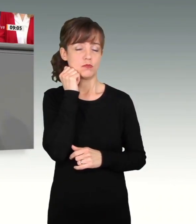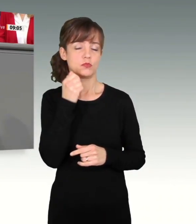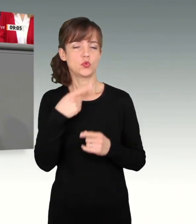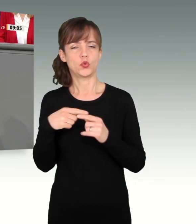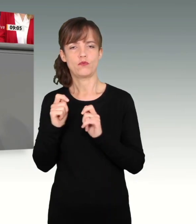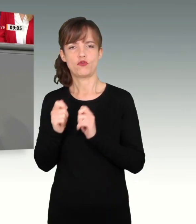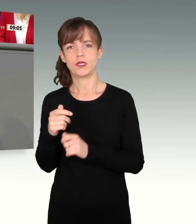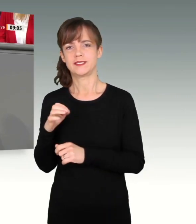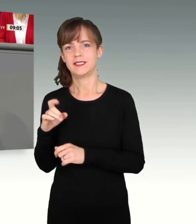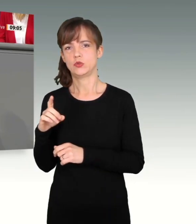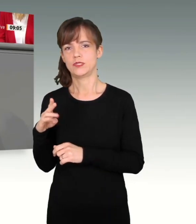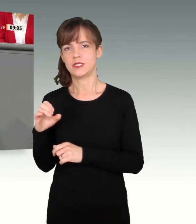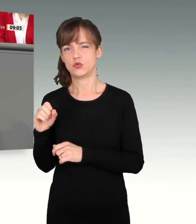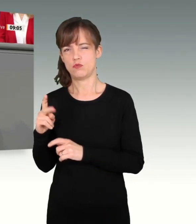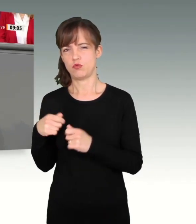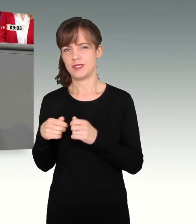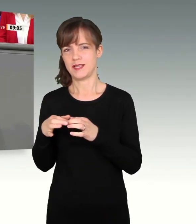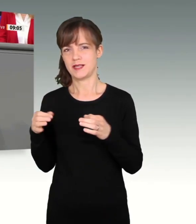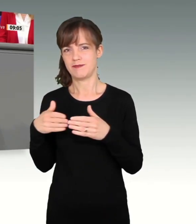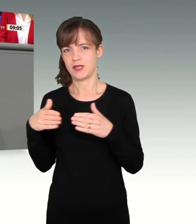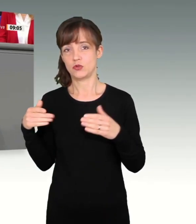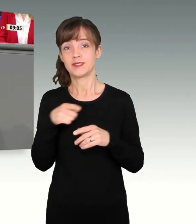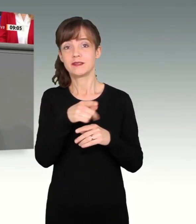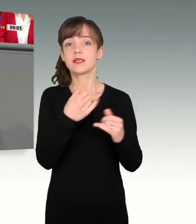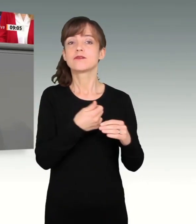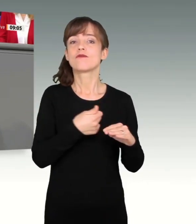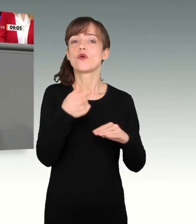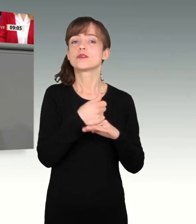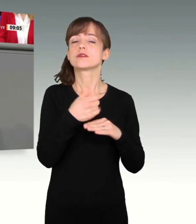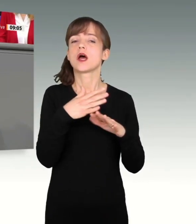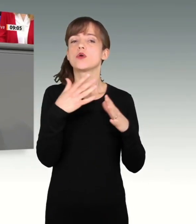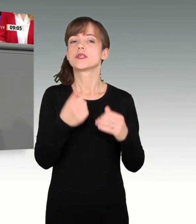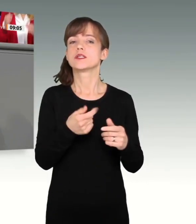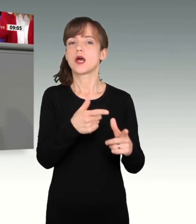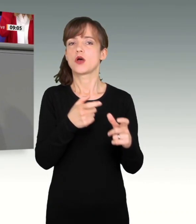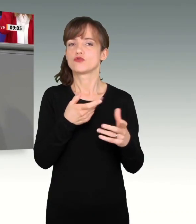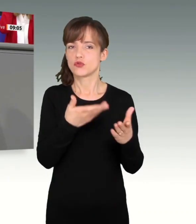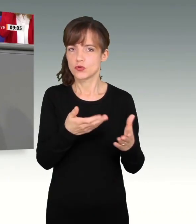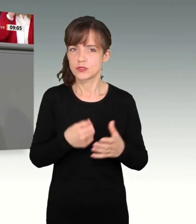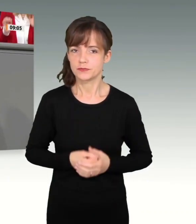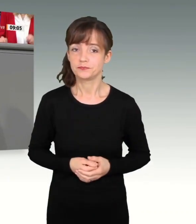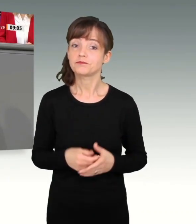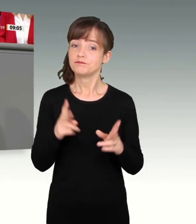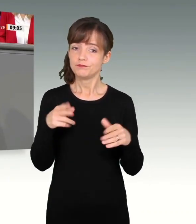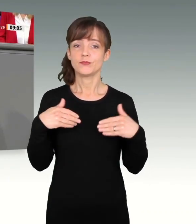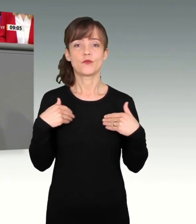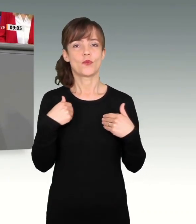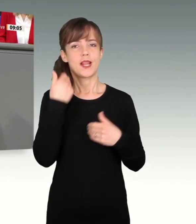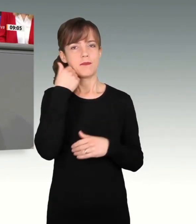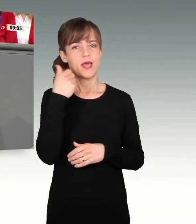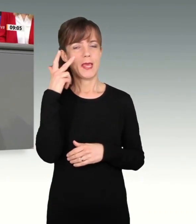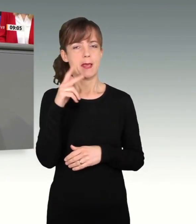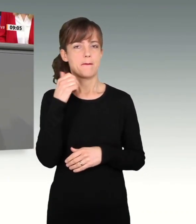-CSU-Bundestagsfraktion zum Vorsitzenden des Haushaltsausschusses gewählt worden. Ich freue mich, lieber Herr Braun, auf die